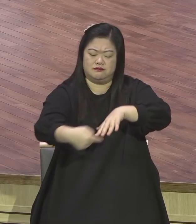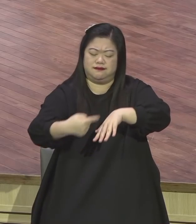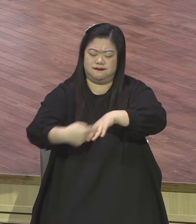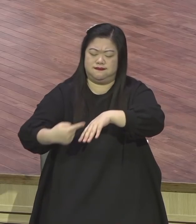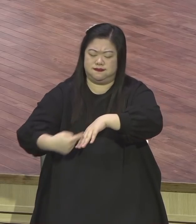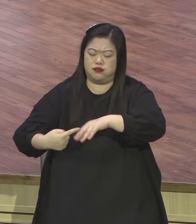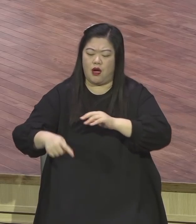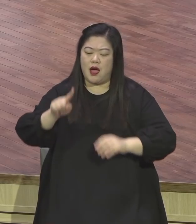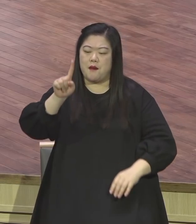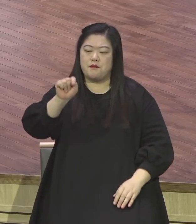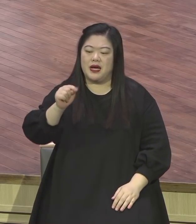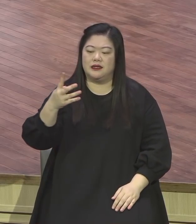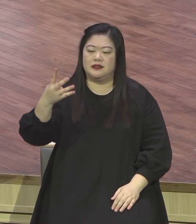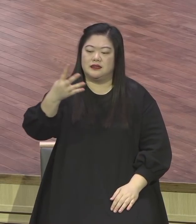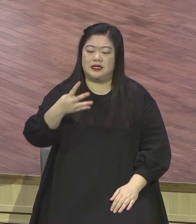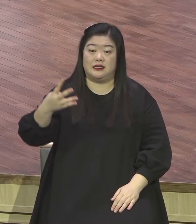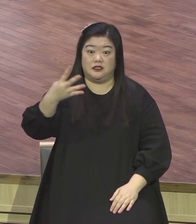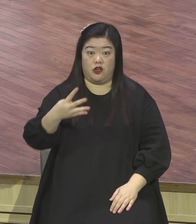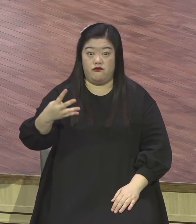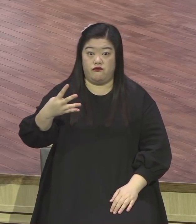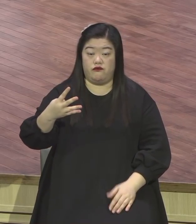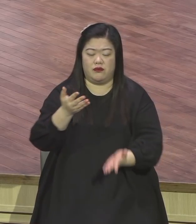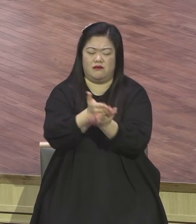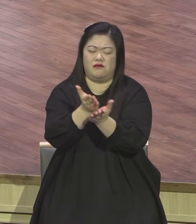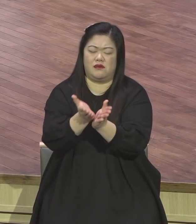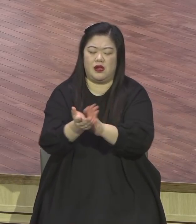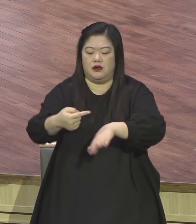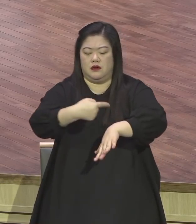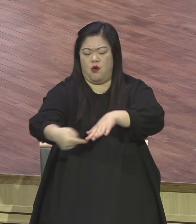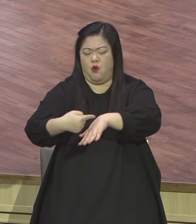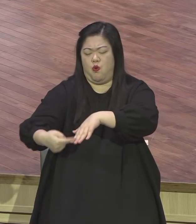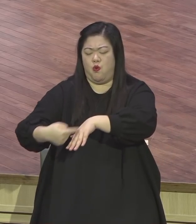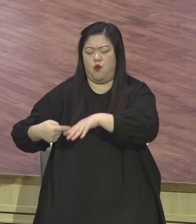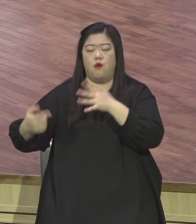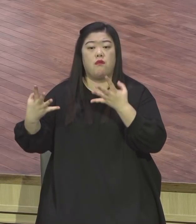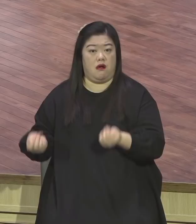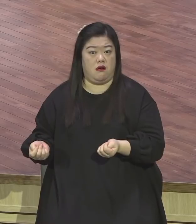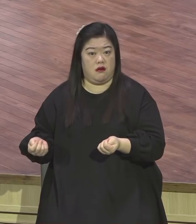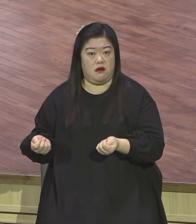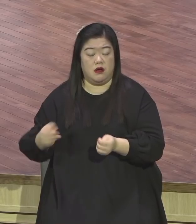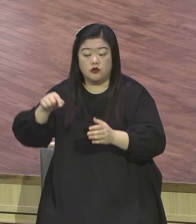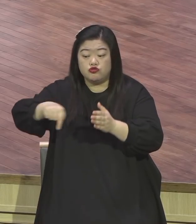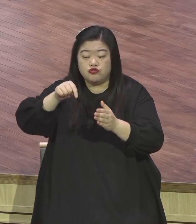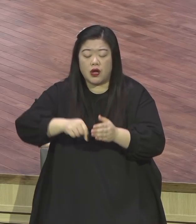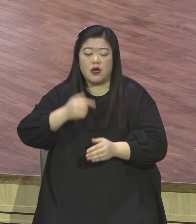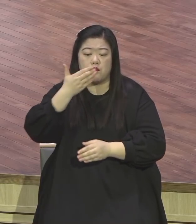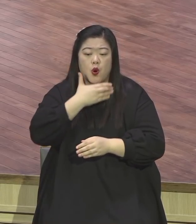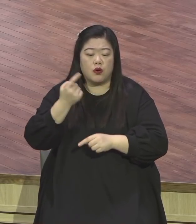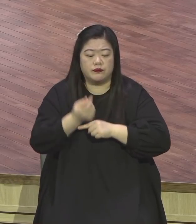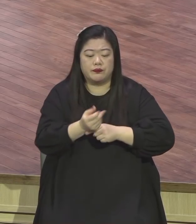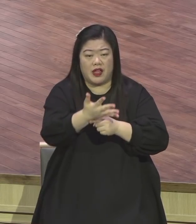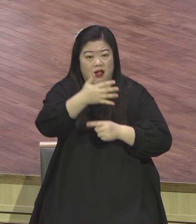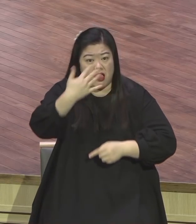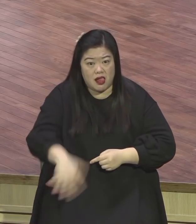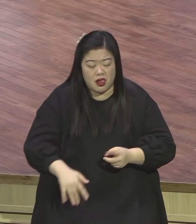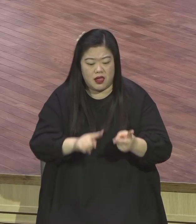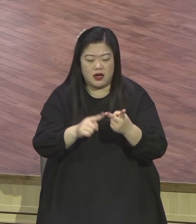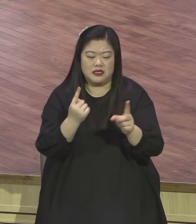4천 종족 복음 듣지 못한 그 종족 그 빈 곳 그 빈 빈 버려진